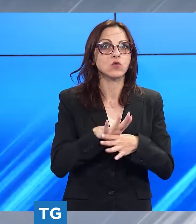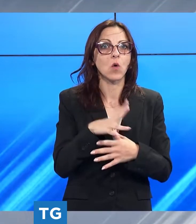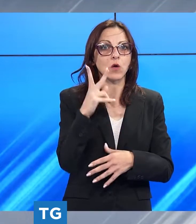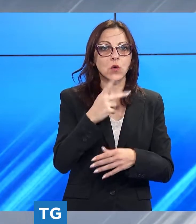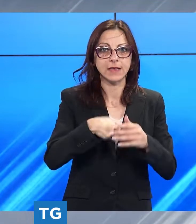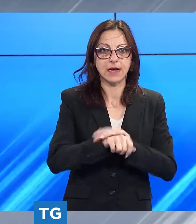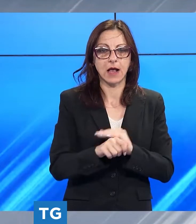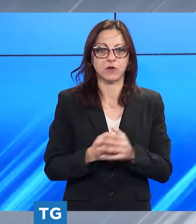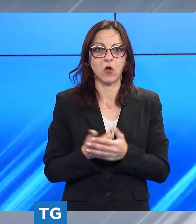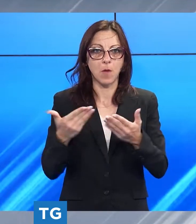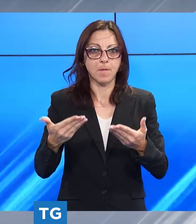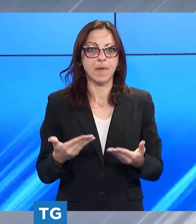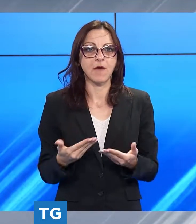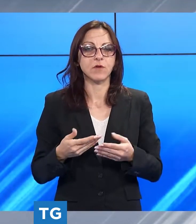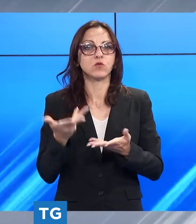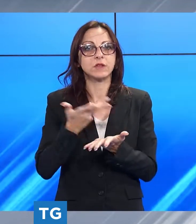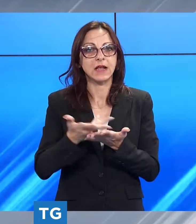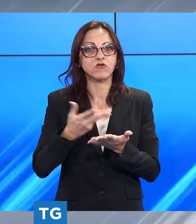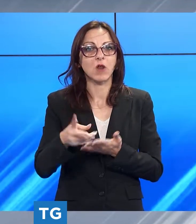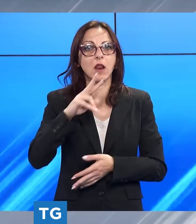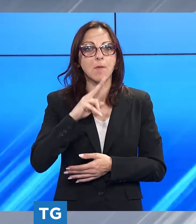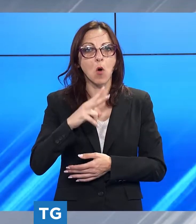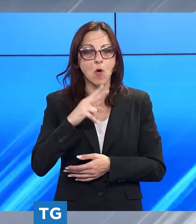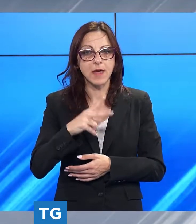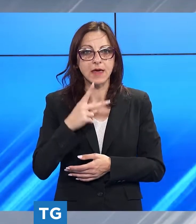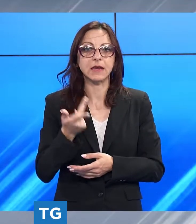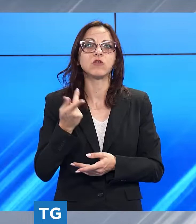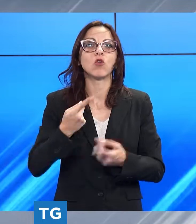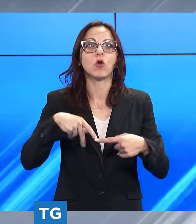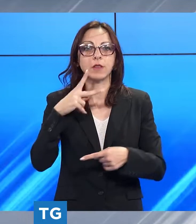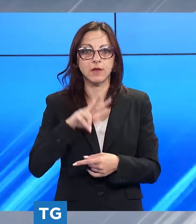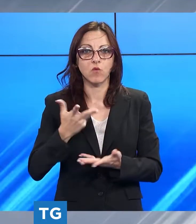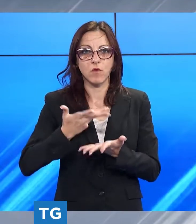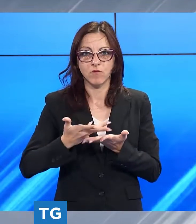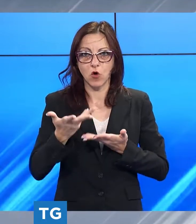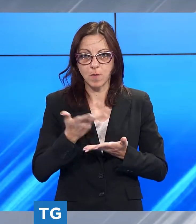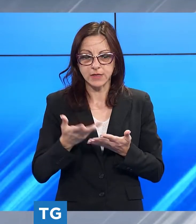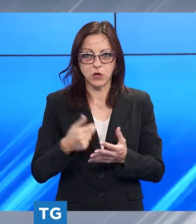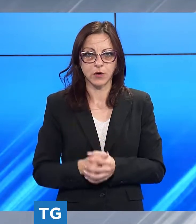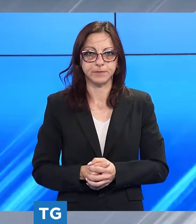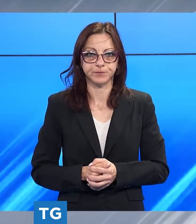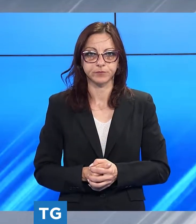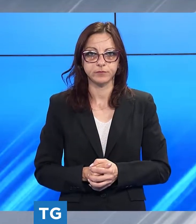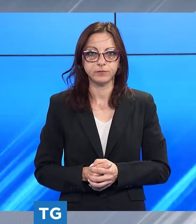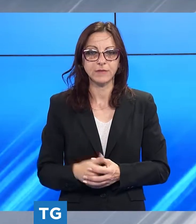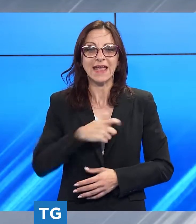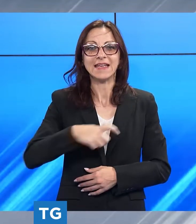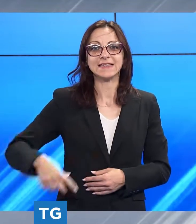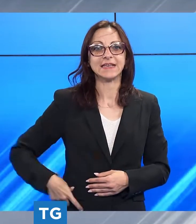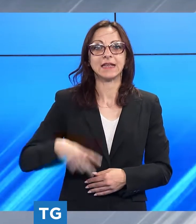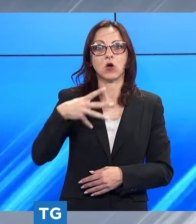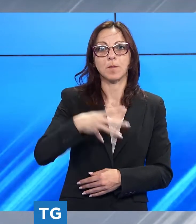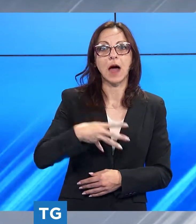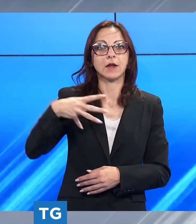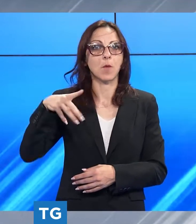l'edizione di metà pomeriggio del tg noi apriamo con il sindaco mario pardini neo eletto